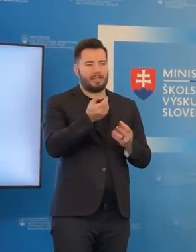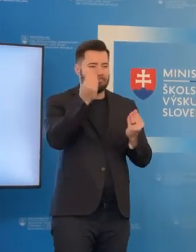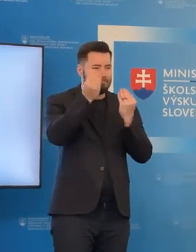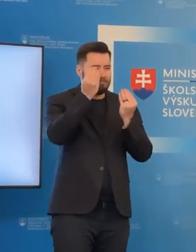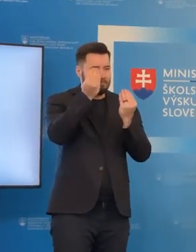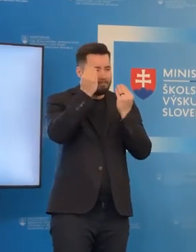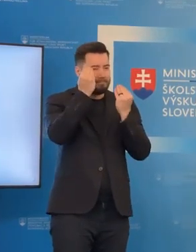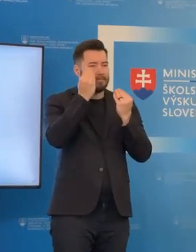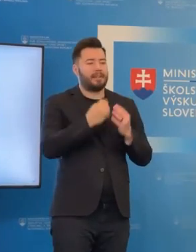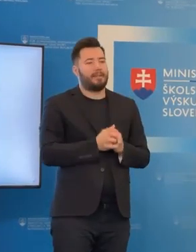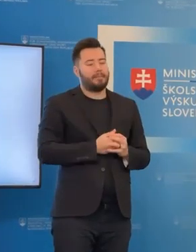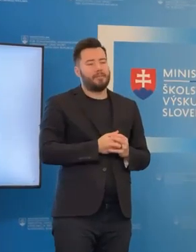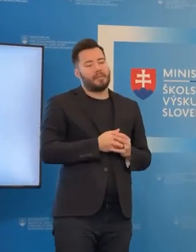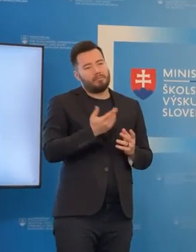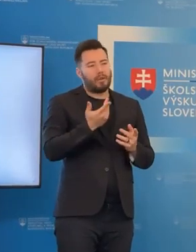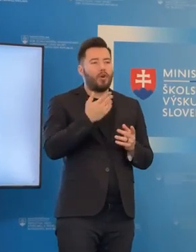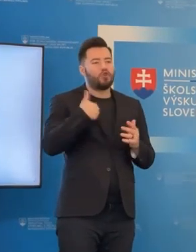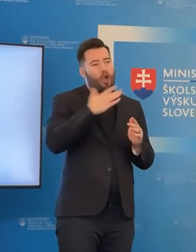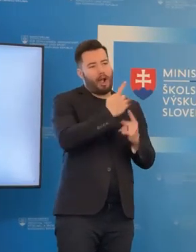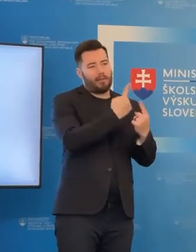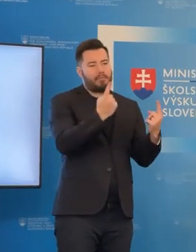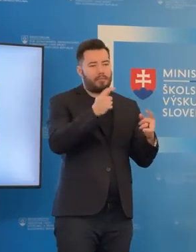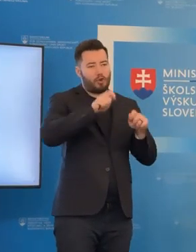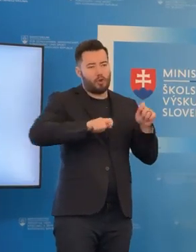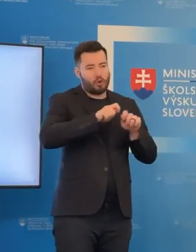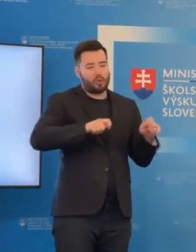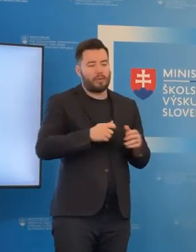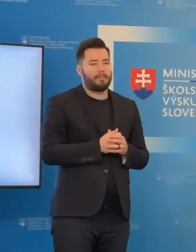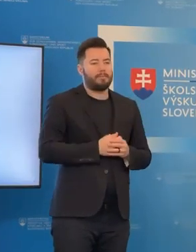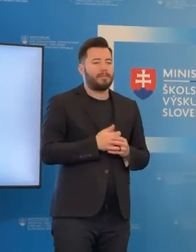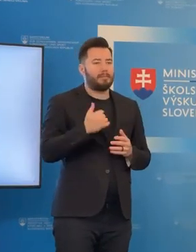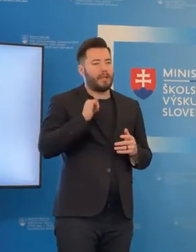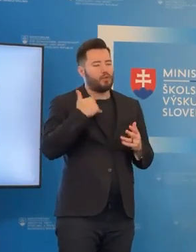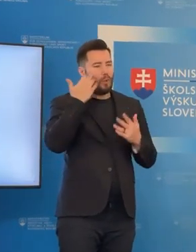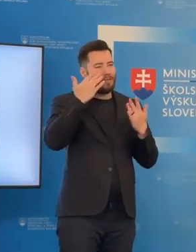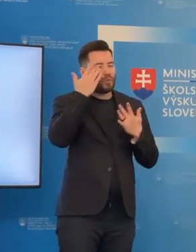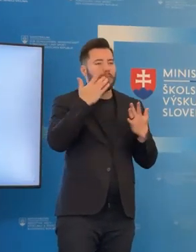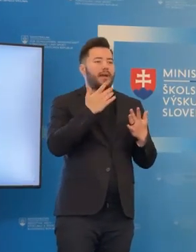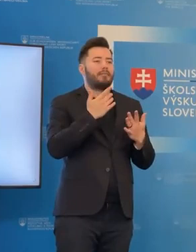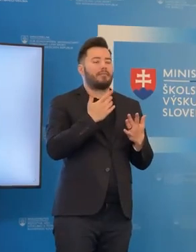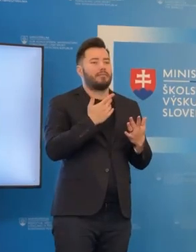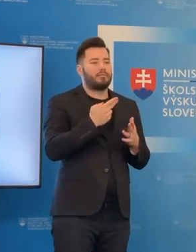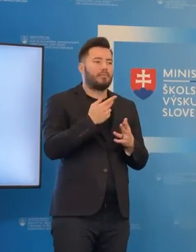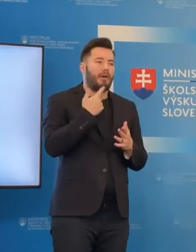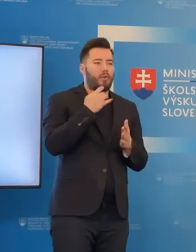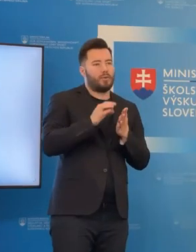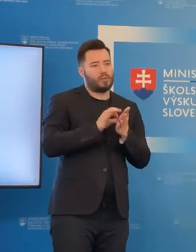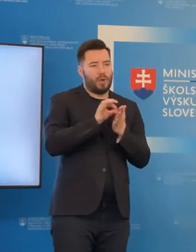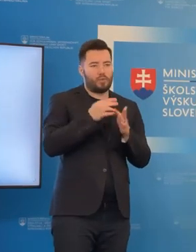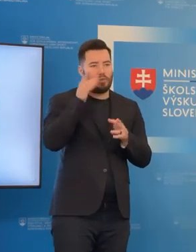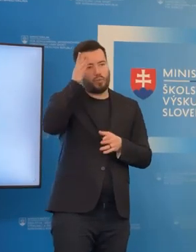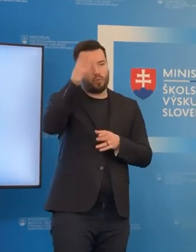budeme súčinni a sme v kontakte aj s jednotlivými asociáciami, že ako túto situáciu ešte to budúcná riešiť.